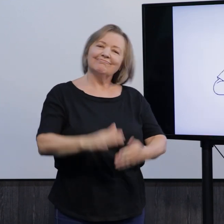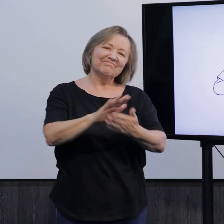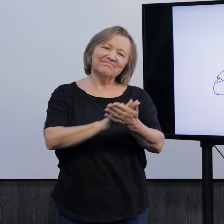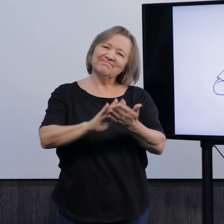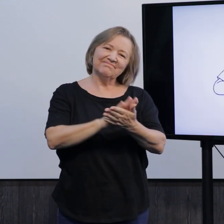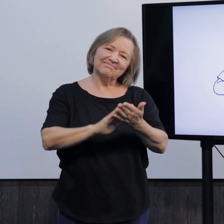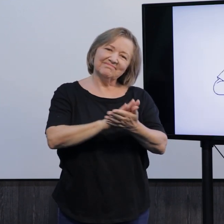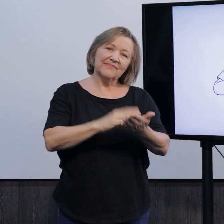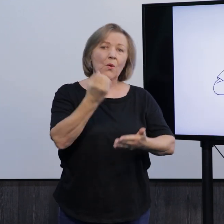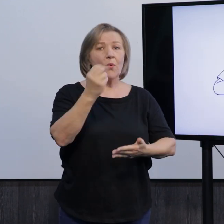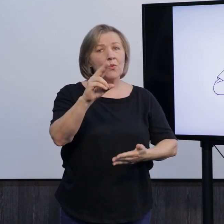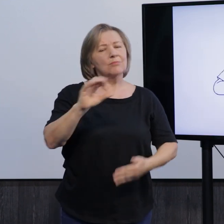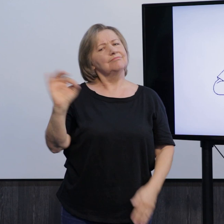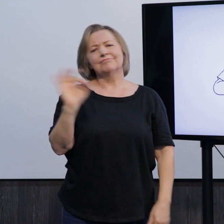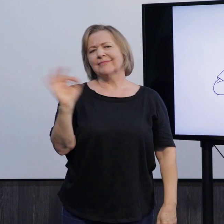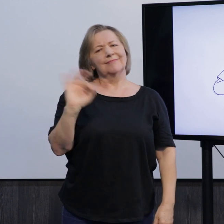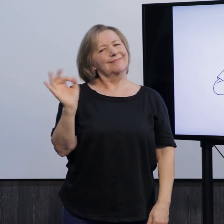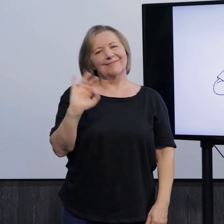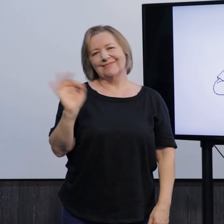De nada, ou de nada.